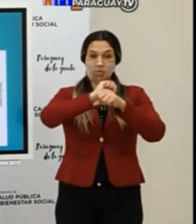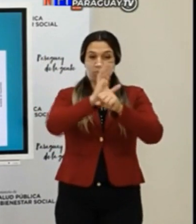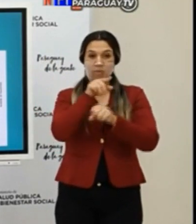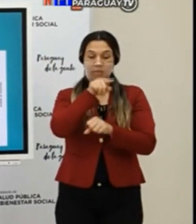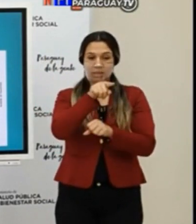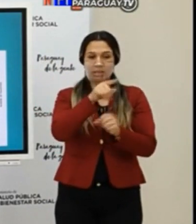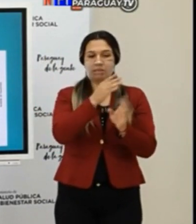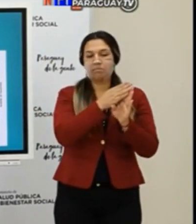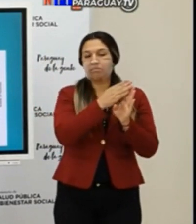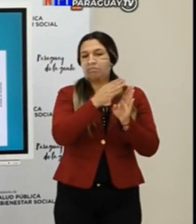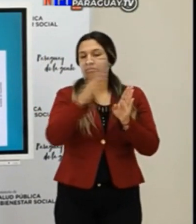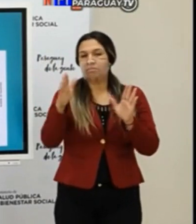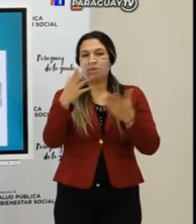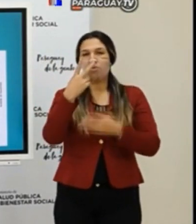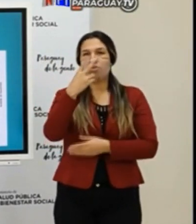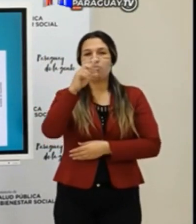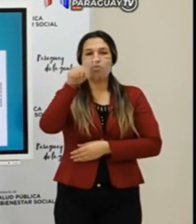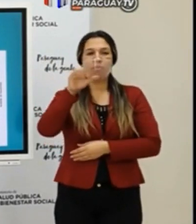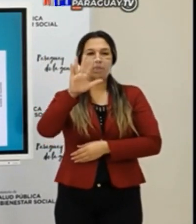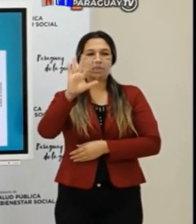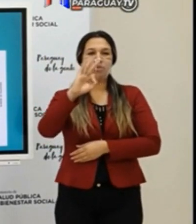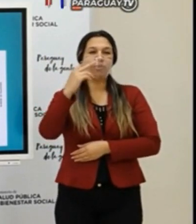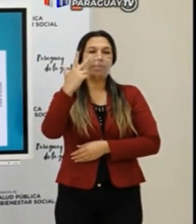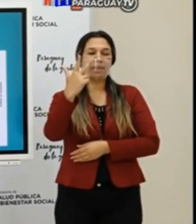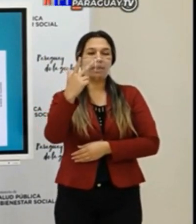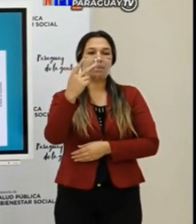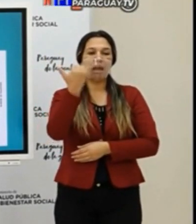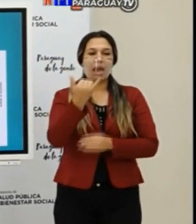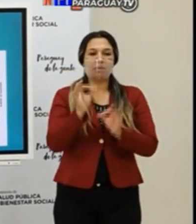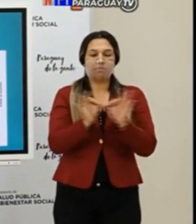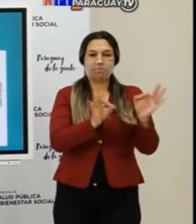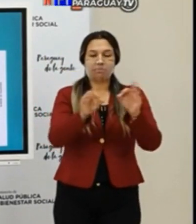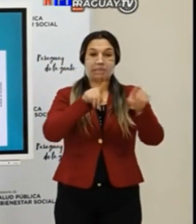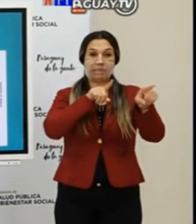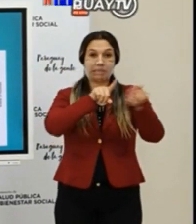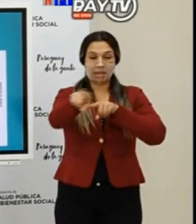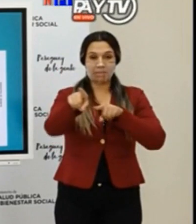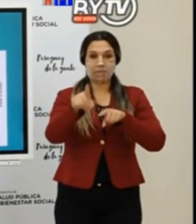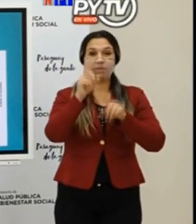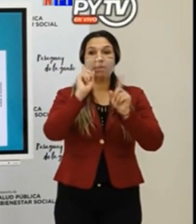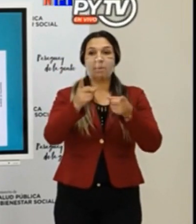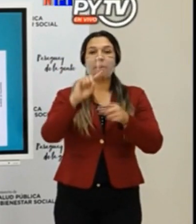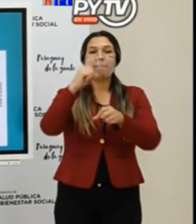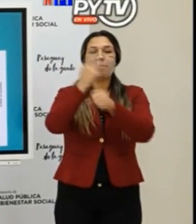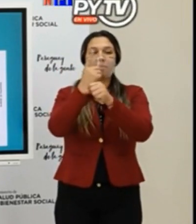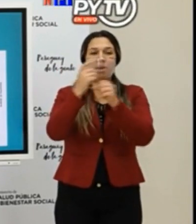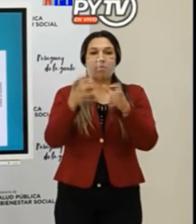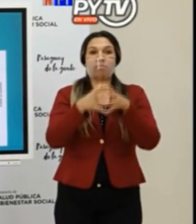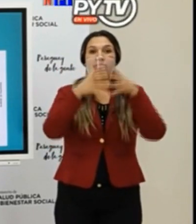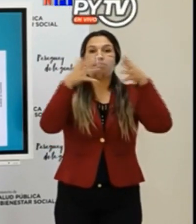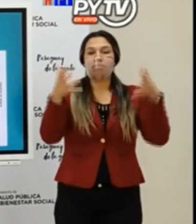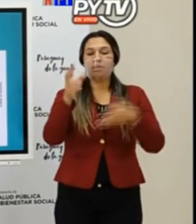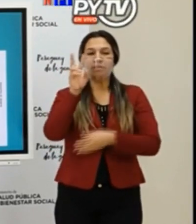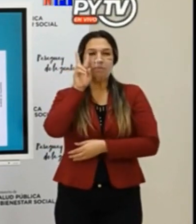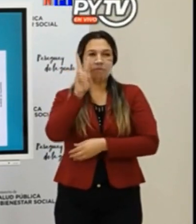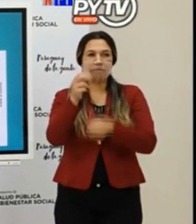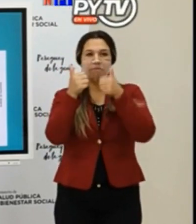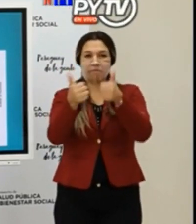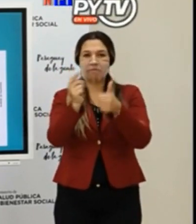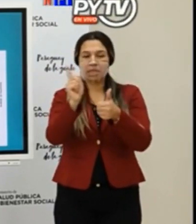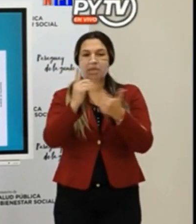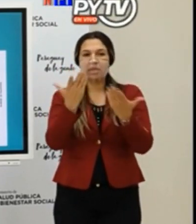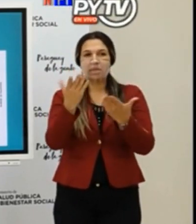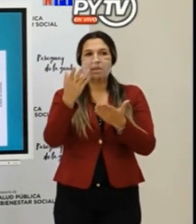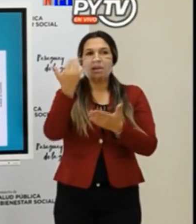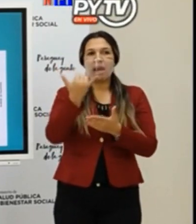se multiplican por 2,53 el número de casos que tuvimos en una meseta. Esa primera ola que no se ve bien porque consideramos nosotros que